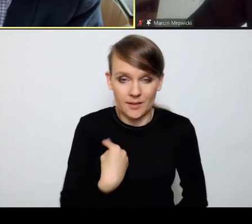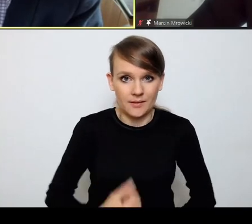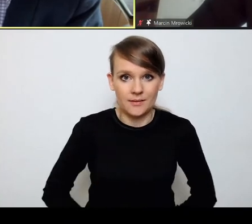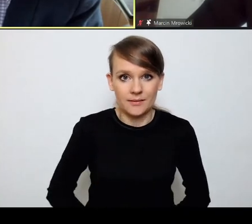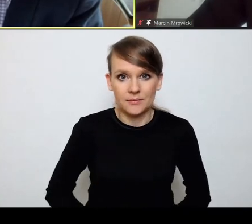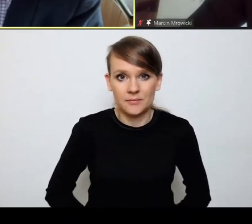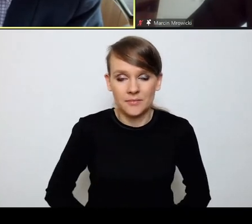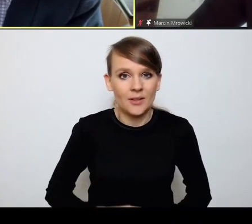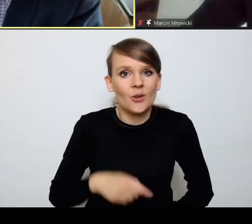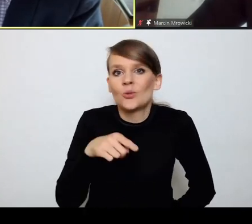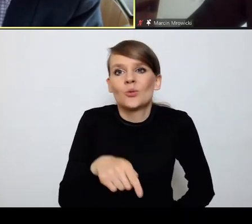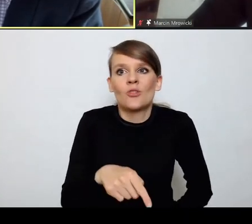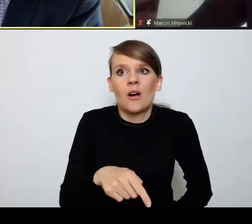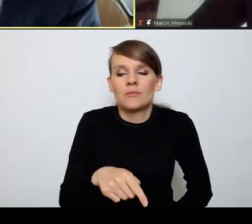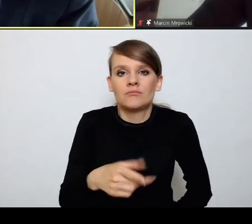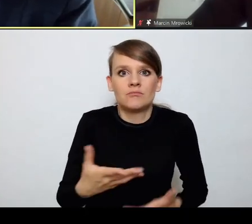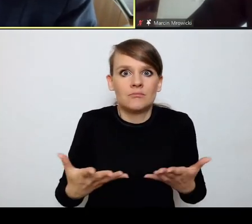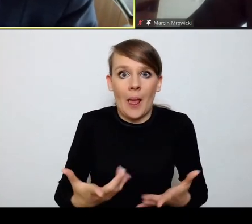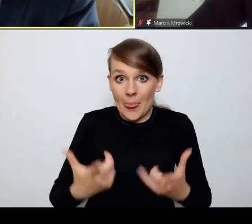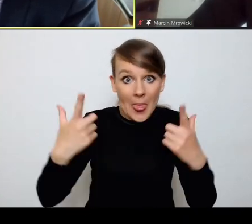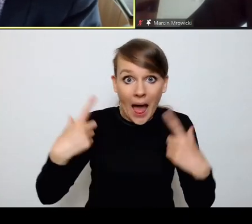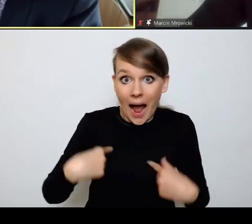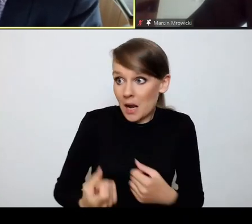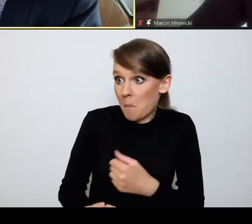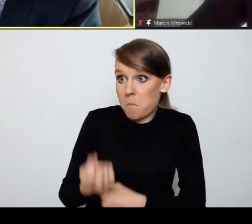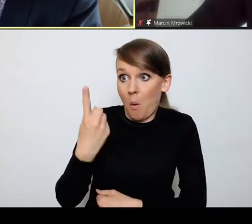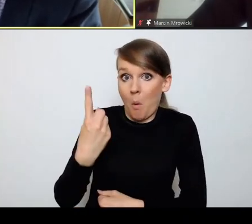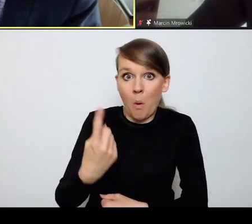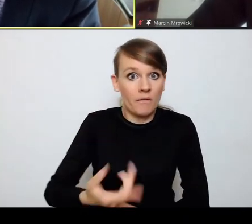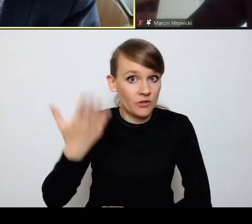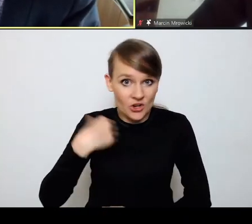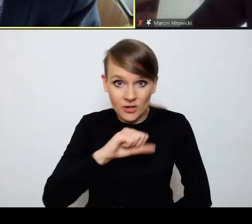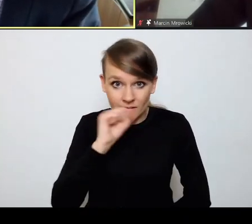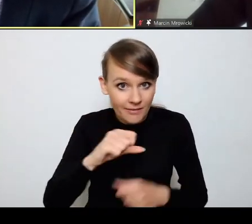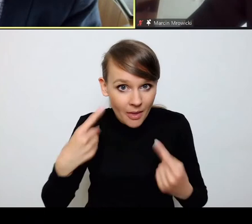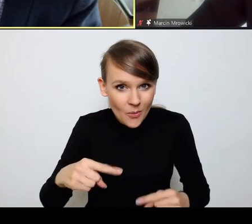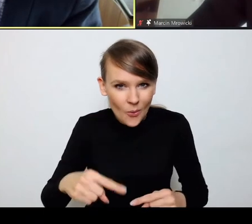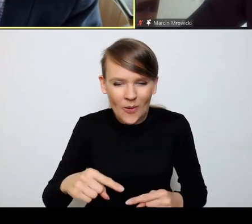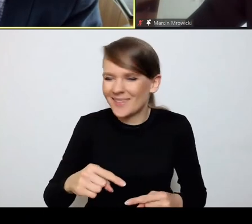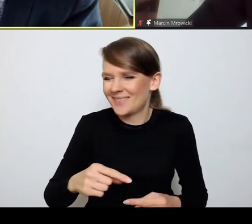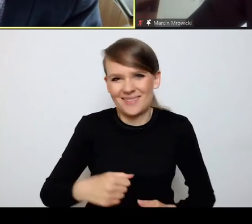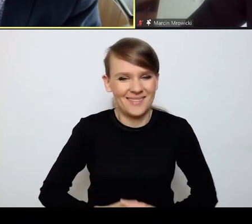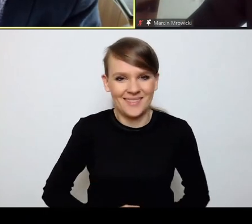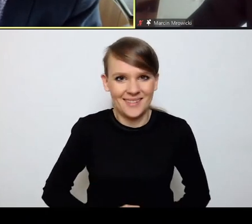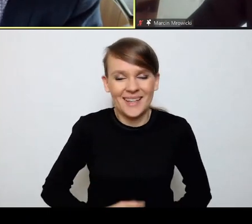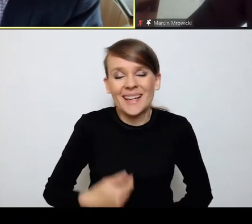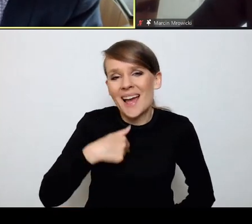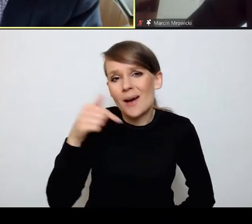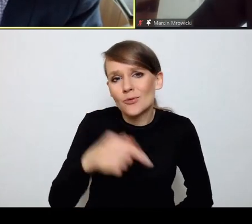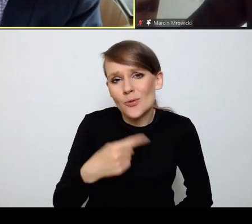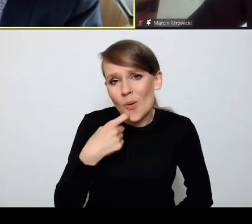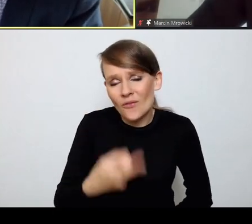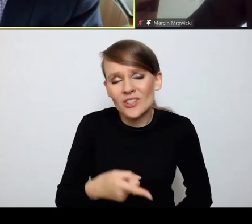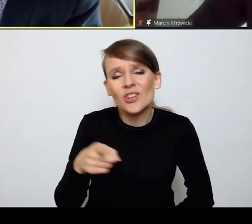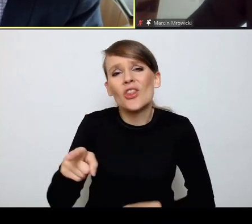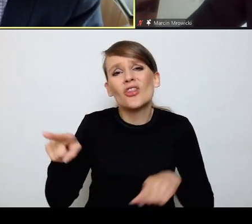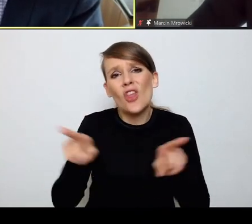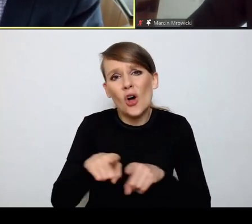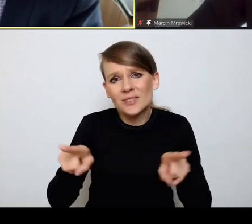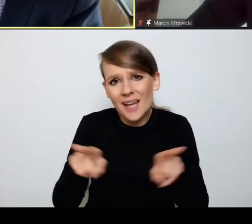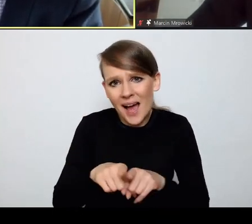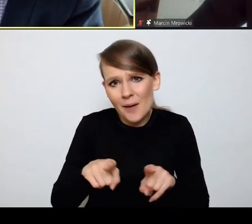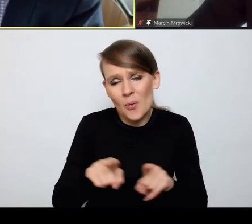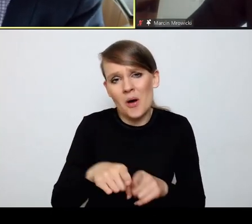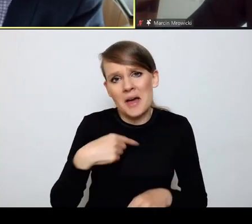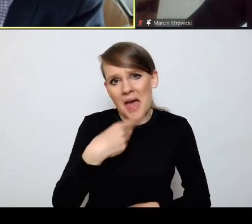I to nie jest coś, co nagle się pojawiło, czego nigdy nie było. Ja muszę powiedzieć, że ja tą samą prawidłowość obserwuję